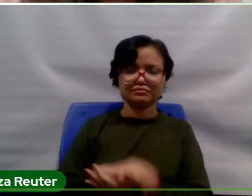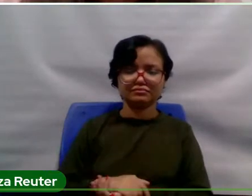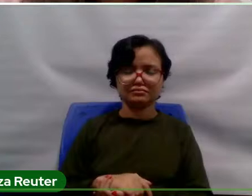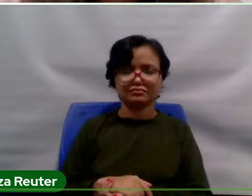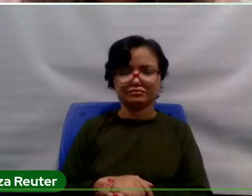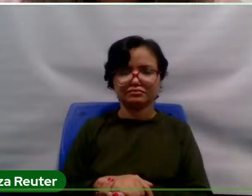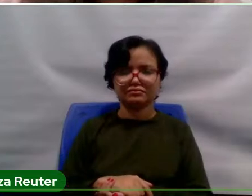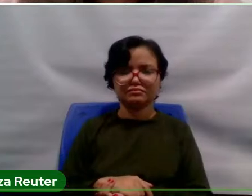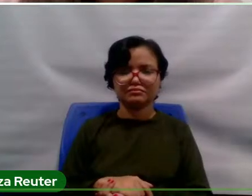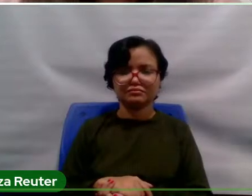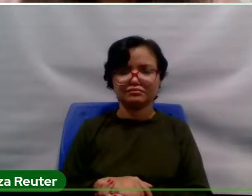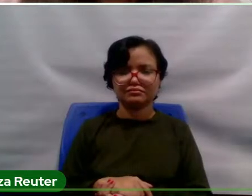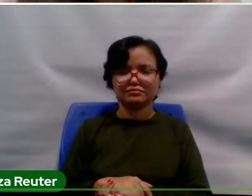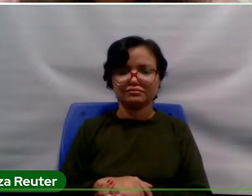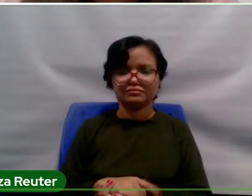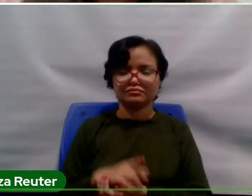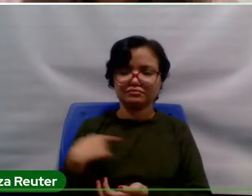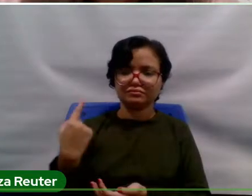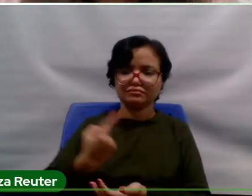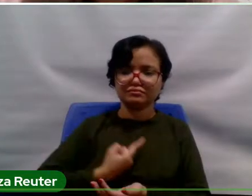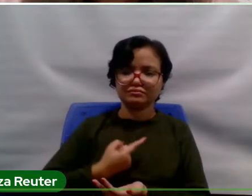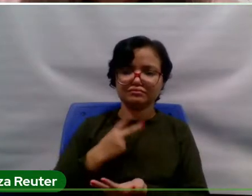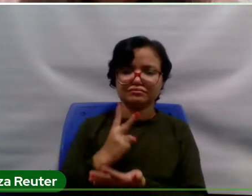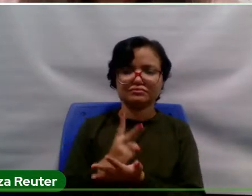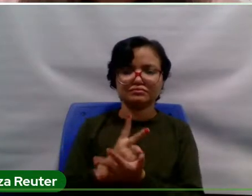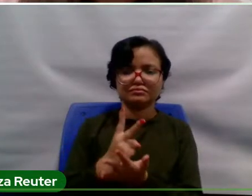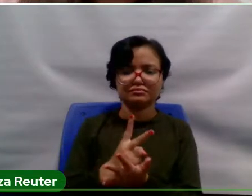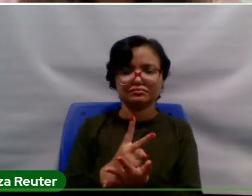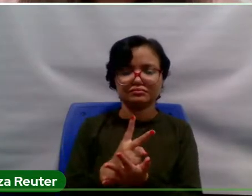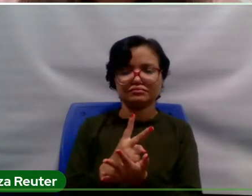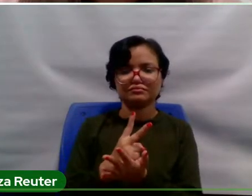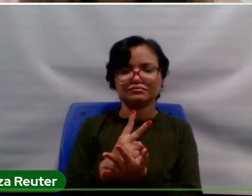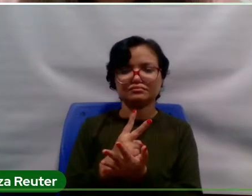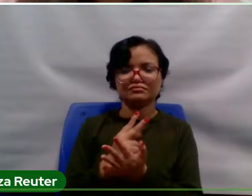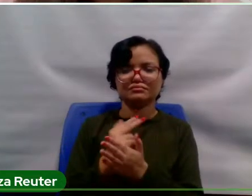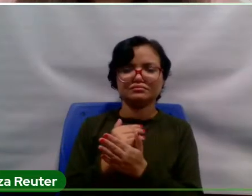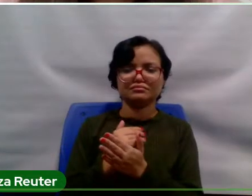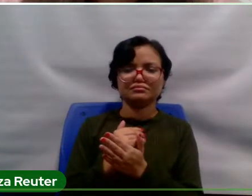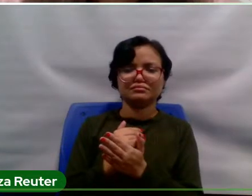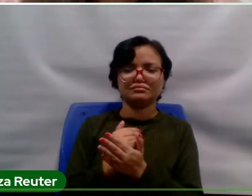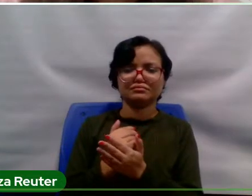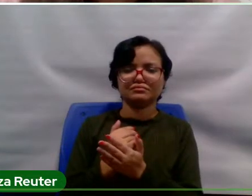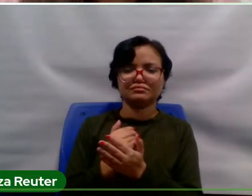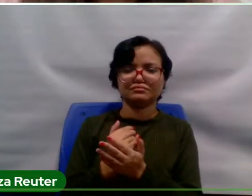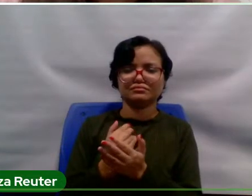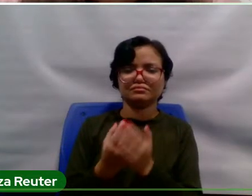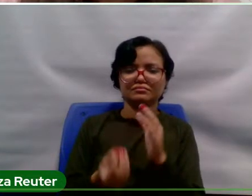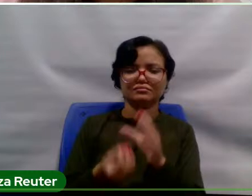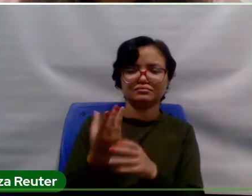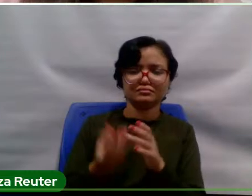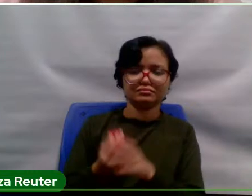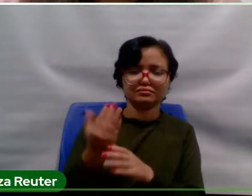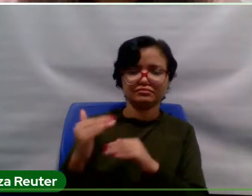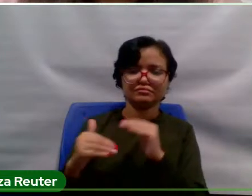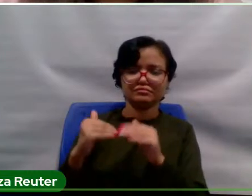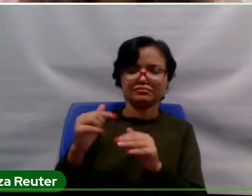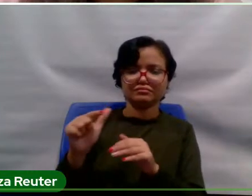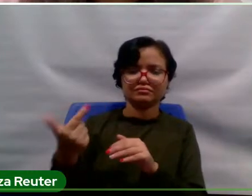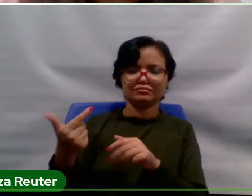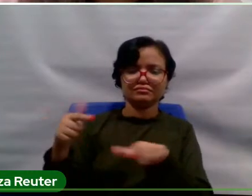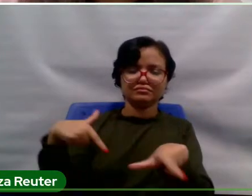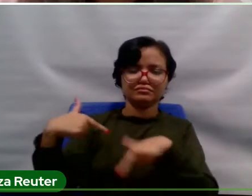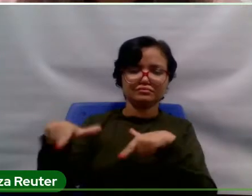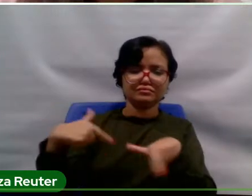Mas também que a gente continue desenvolvendo outros trabalhos, né? E que a gente